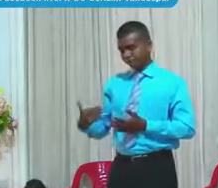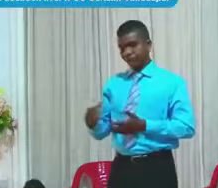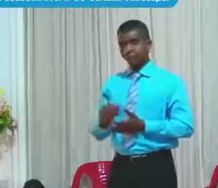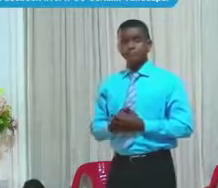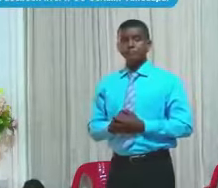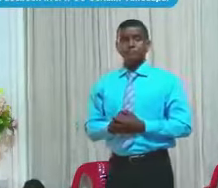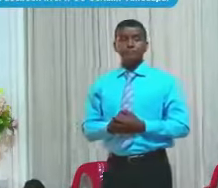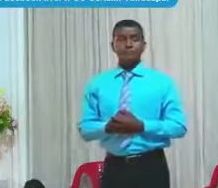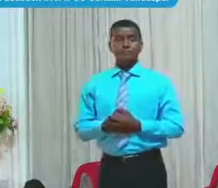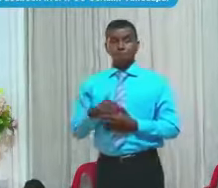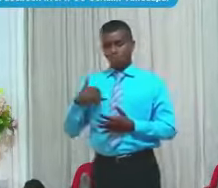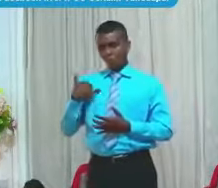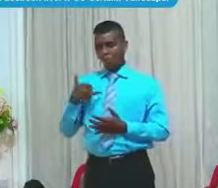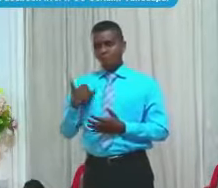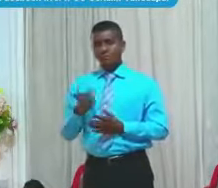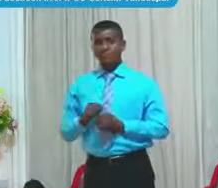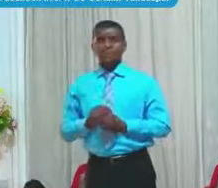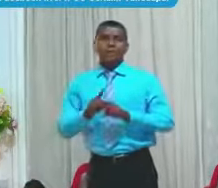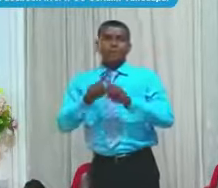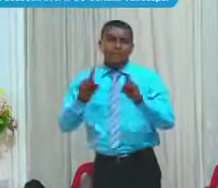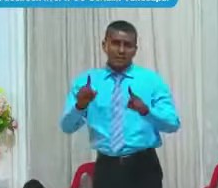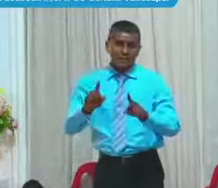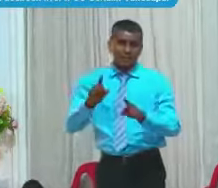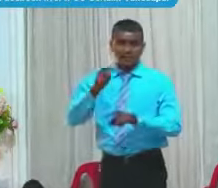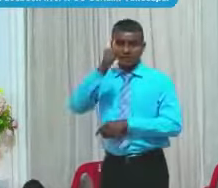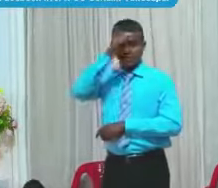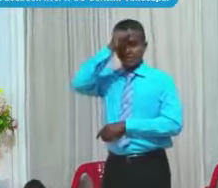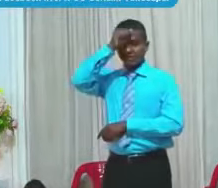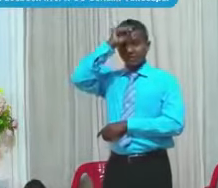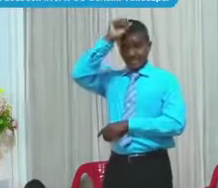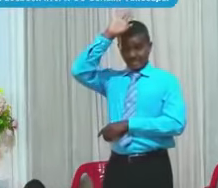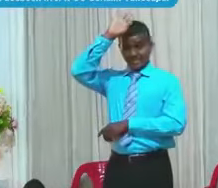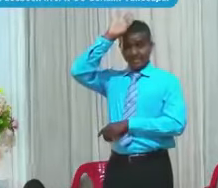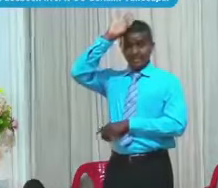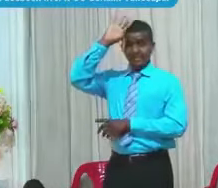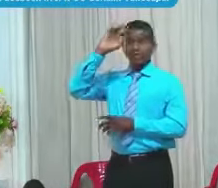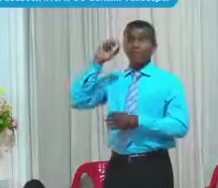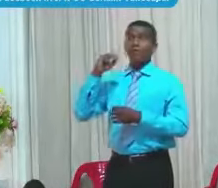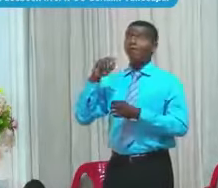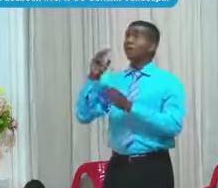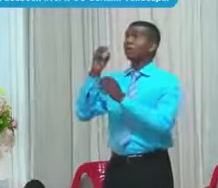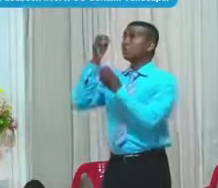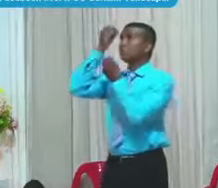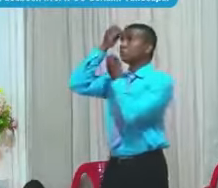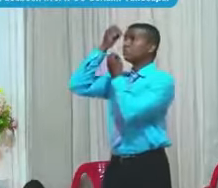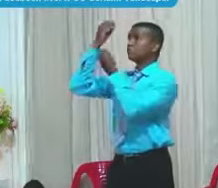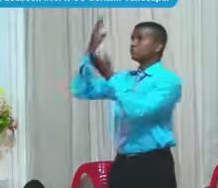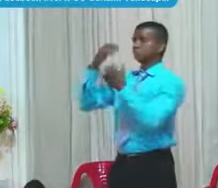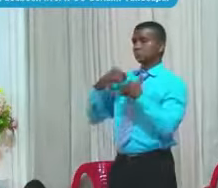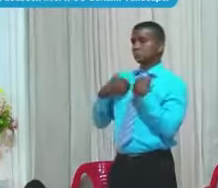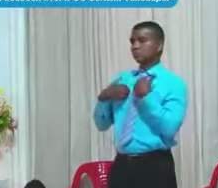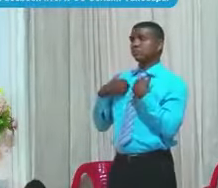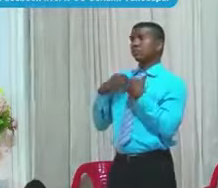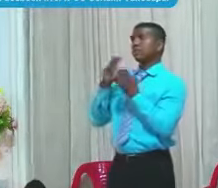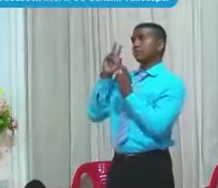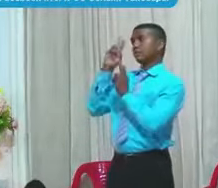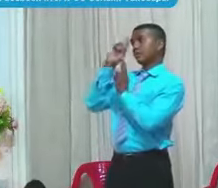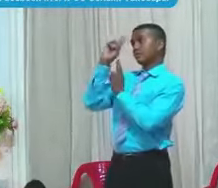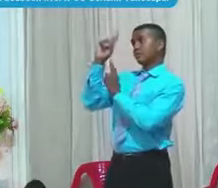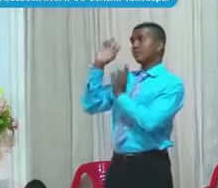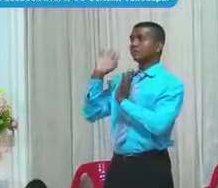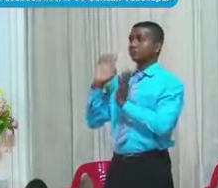Todavía Está Joven Pero Daniel Ha sido Temeroso De Dios Todo el Tiempo Y ama A Jehová